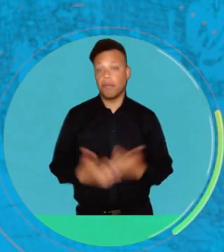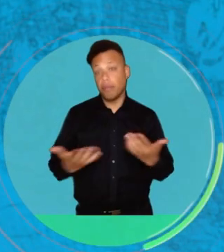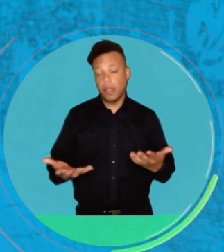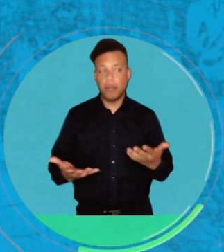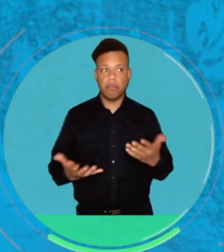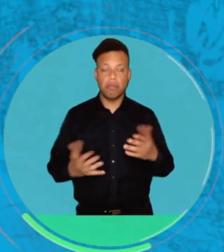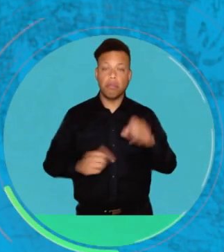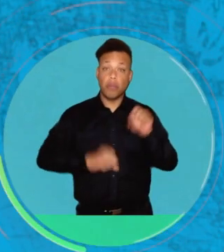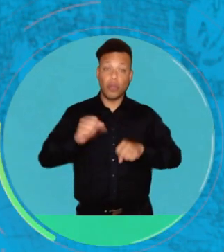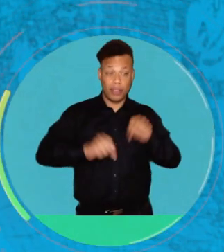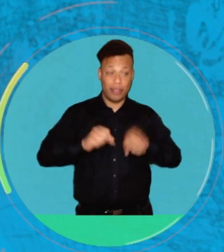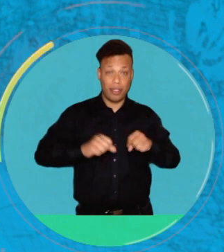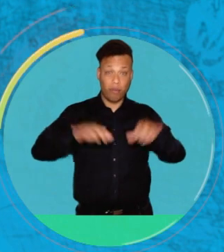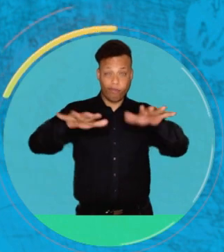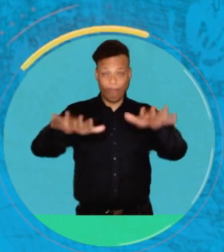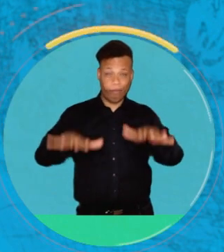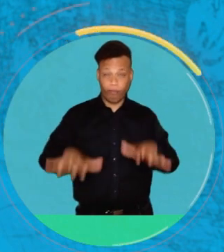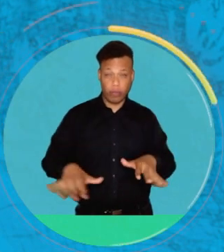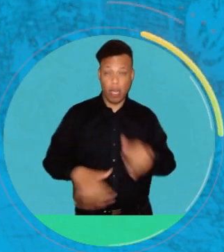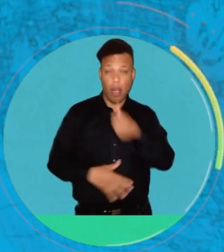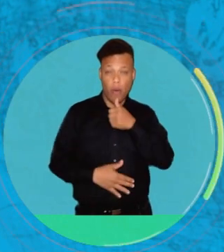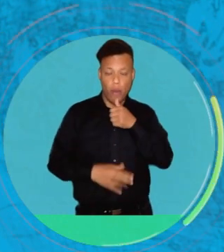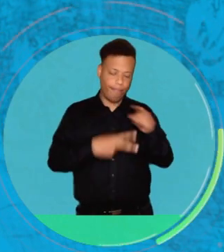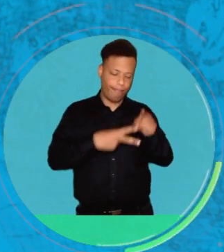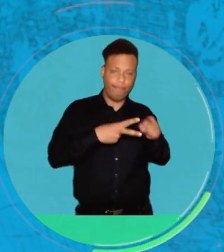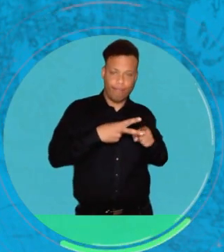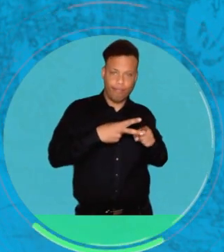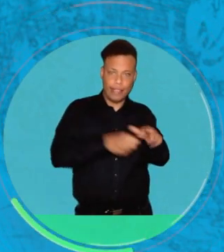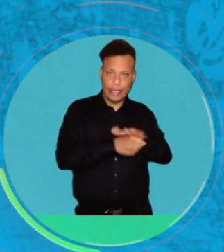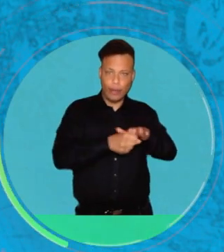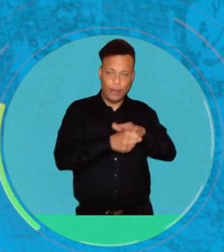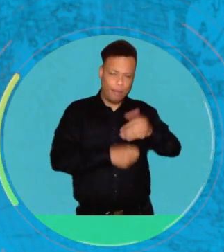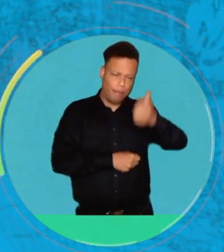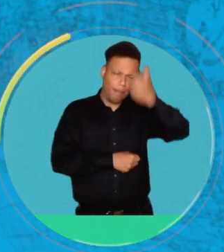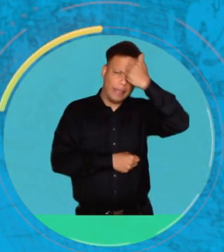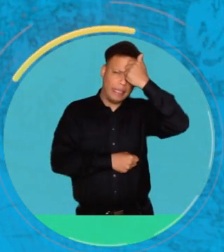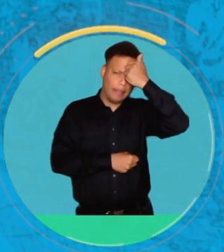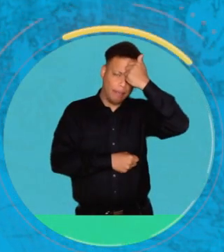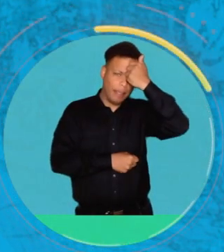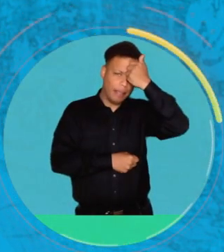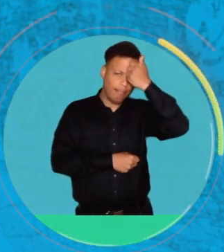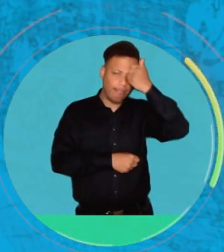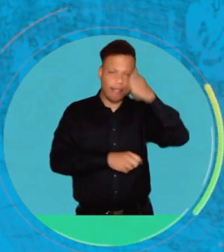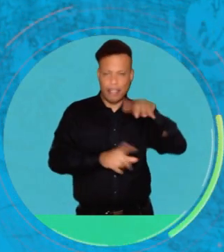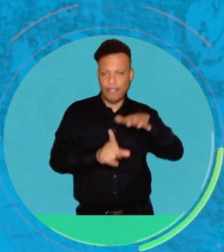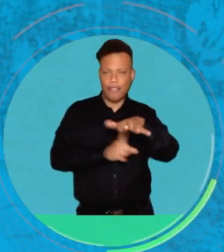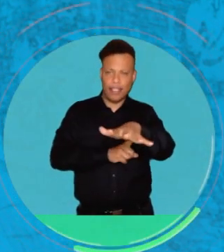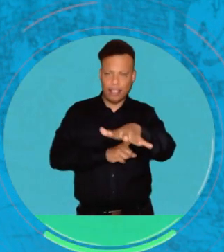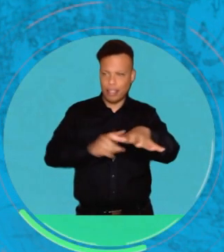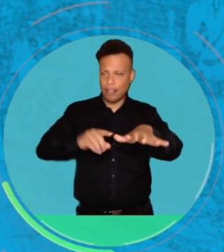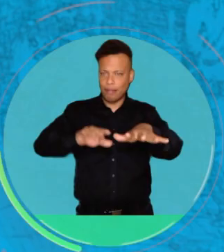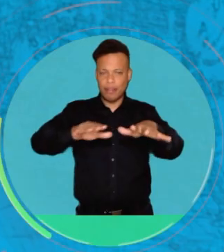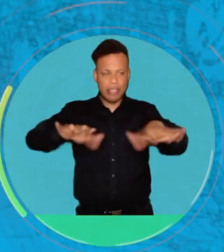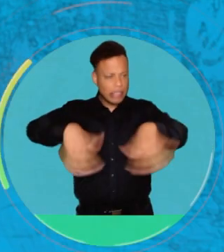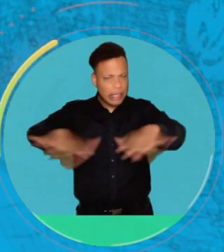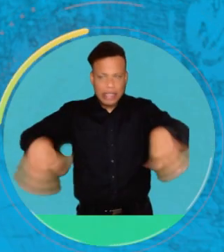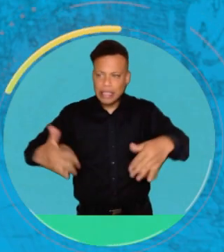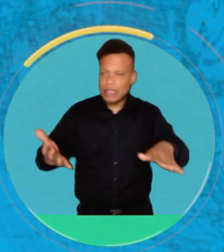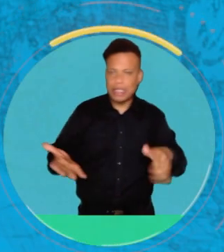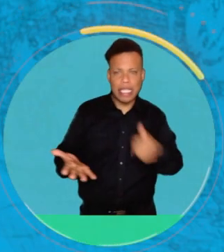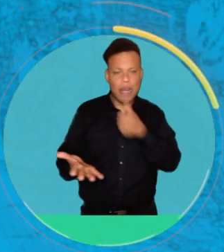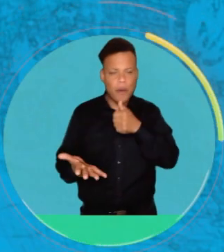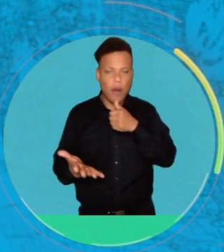Bueno, nosotros podríamos decir que la escasez de agua tiene dos situaciones principales que provocan la ausencia del recurso